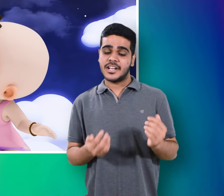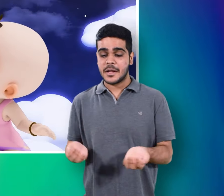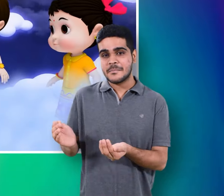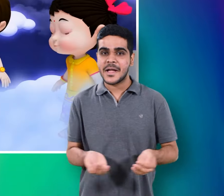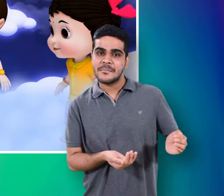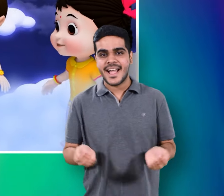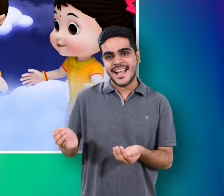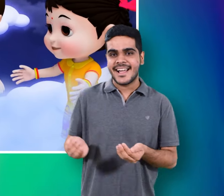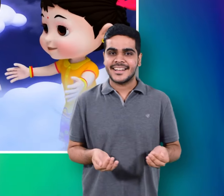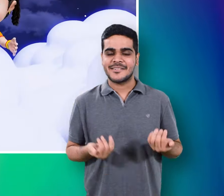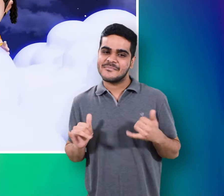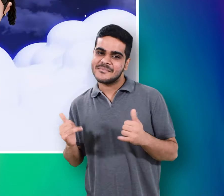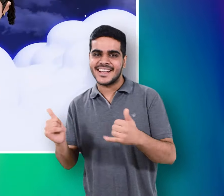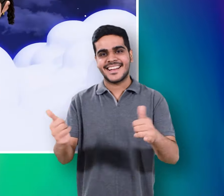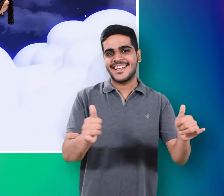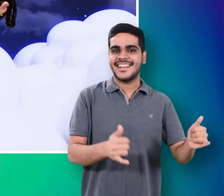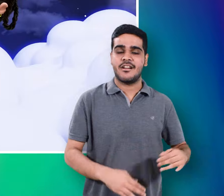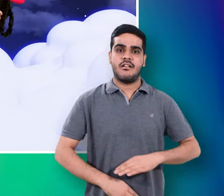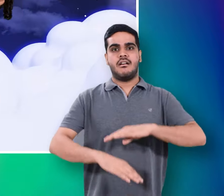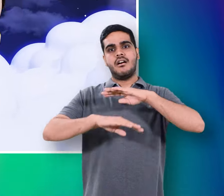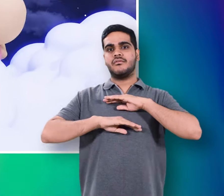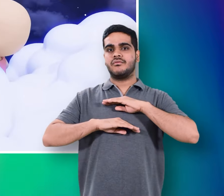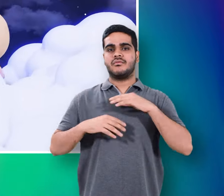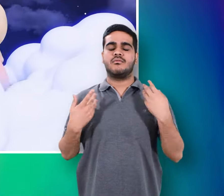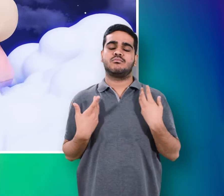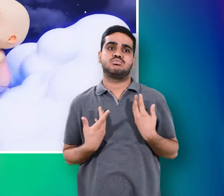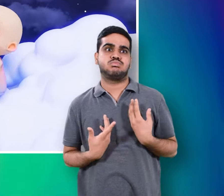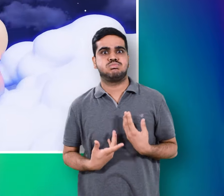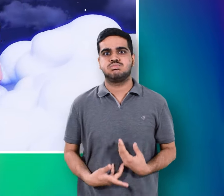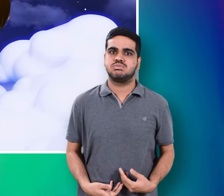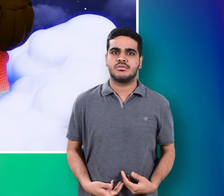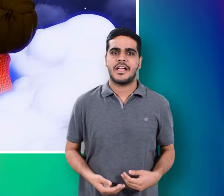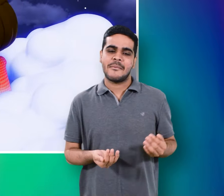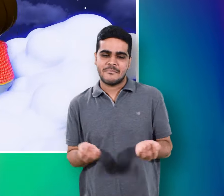खेल कूच से जब मेरे मुन्नेखा दिल भर जाएगा